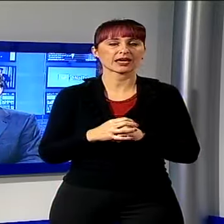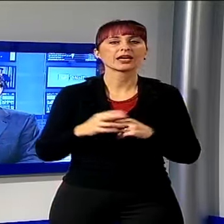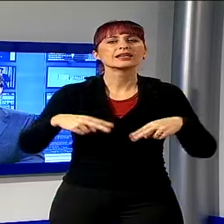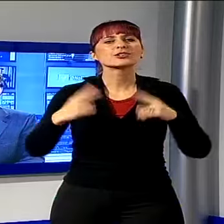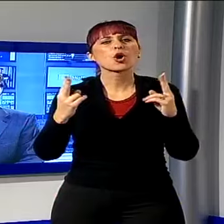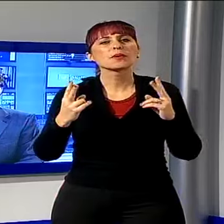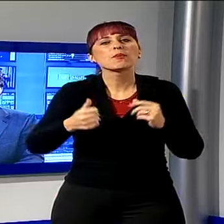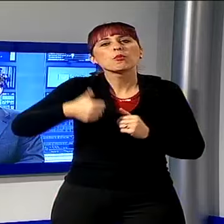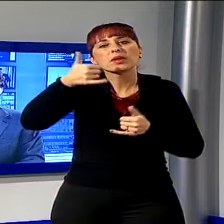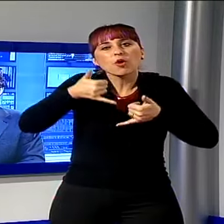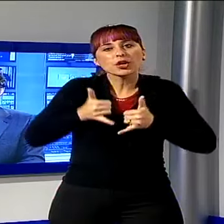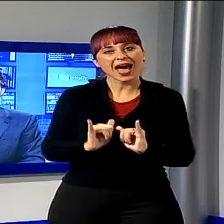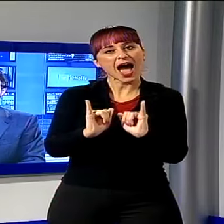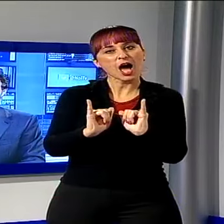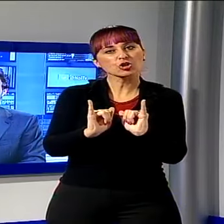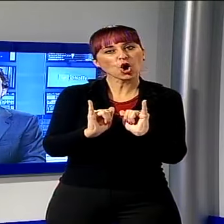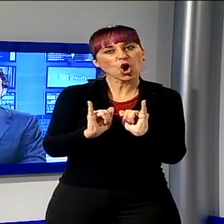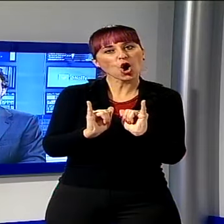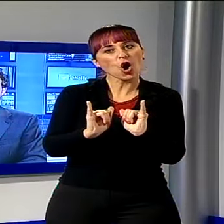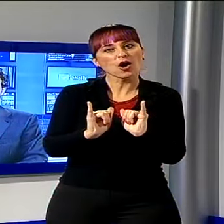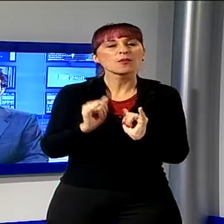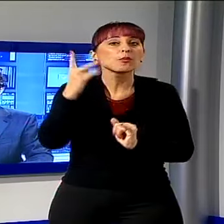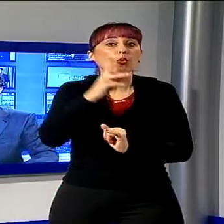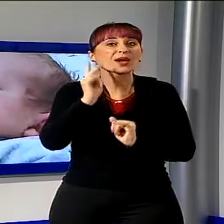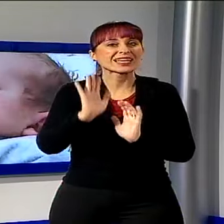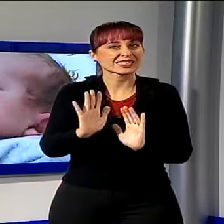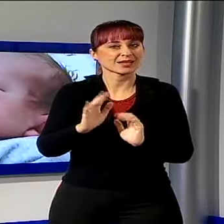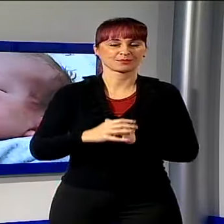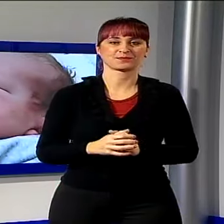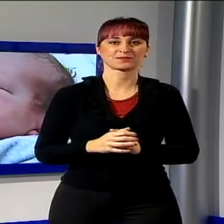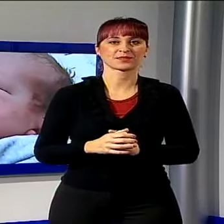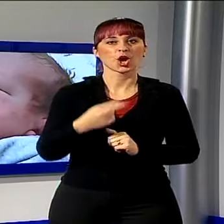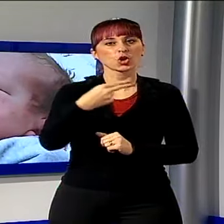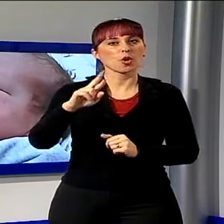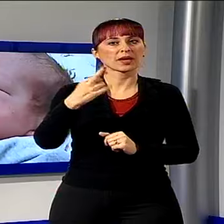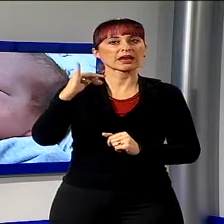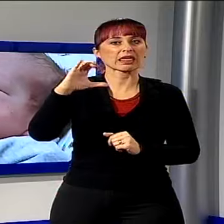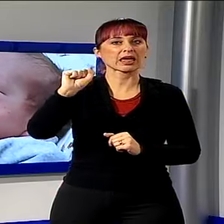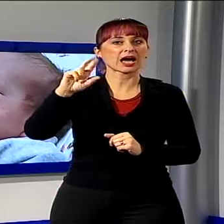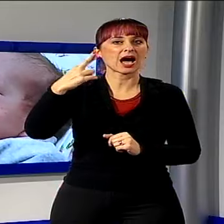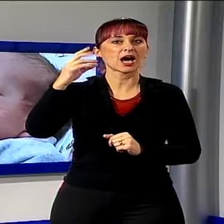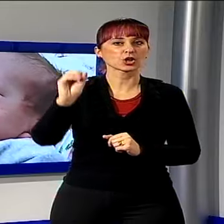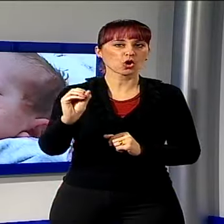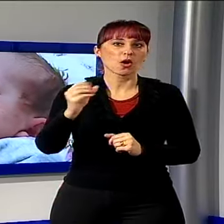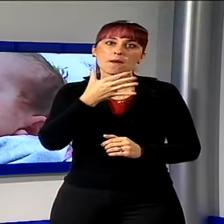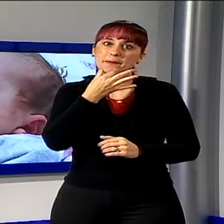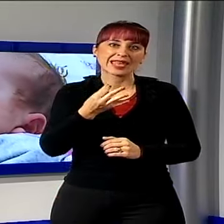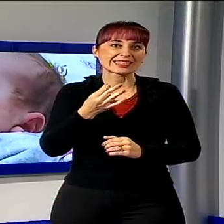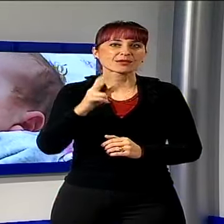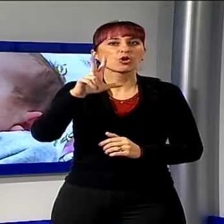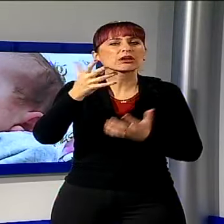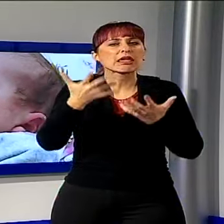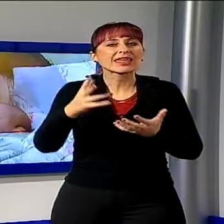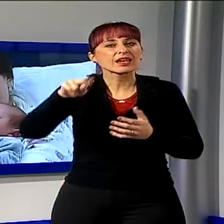il primo nato, il primo nato che arriva da Lucca. Si chiama Riccardo ed è uno splendido bimbo di 3